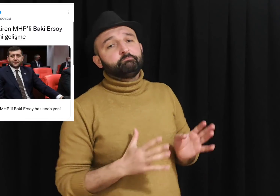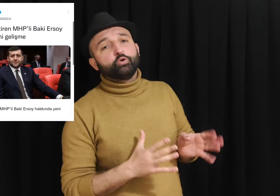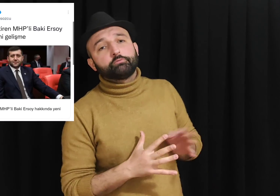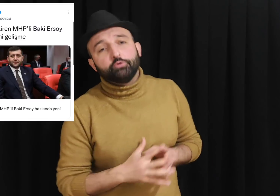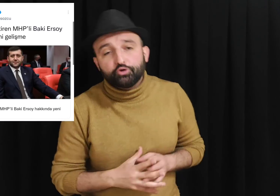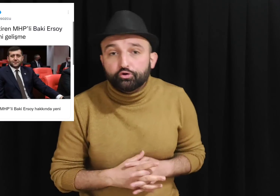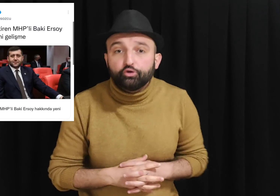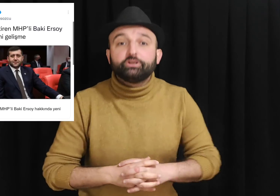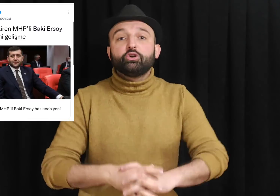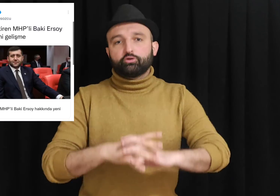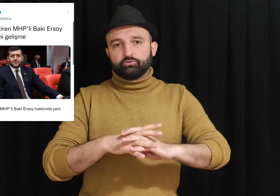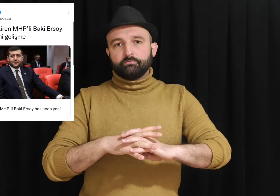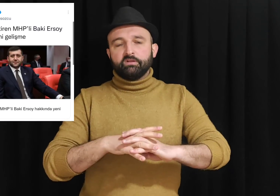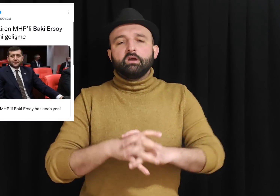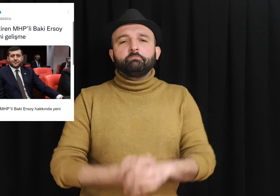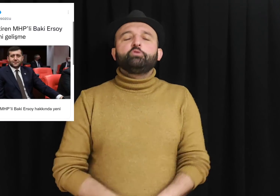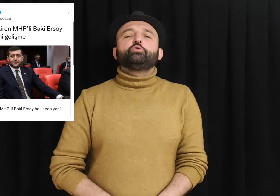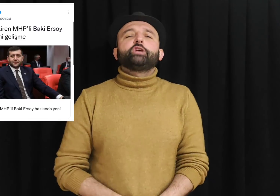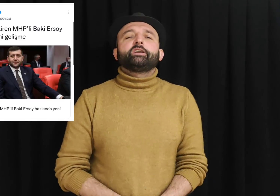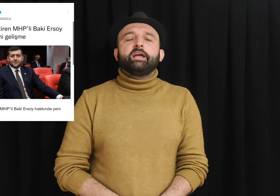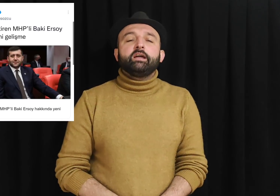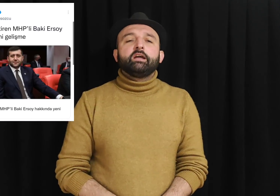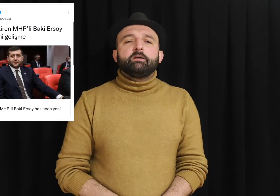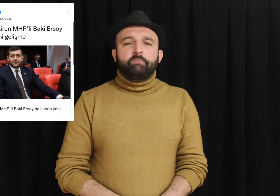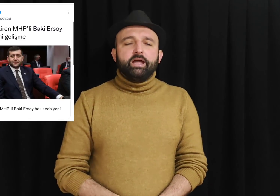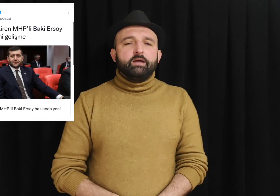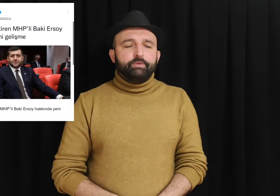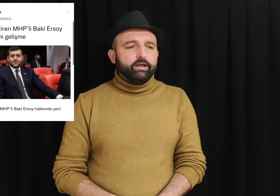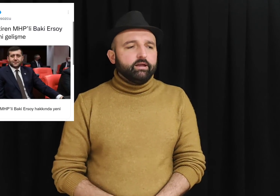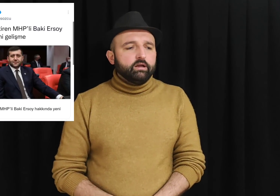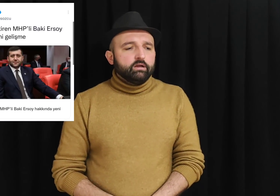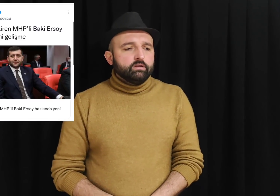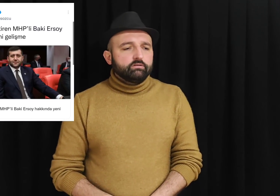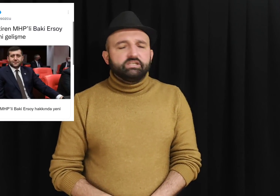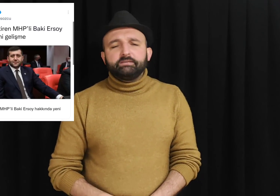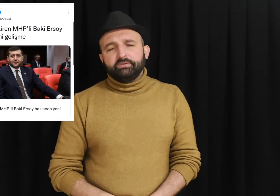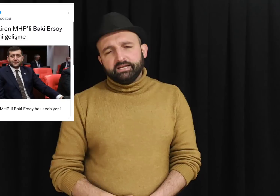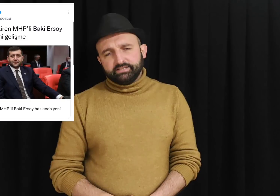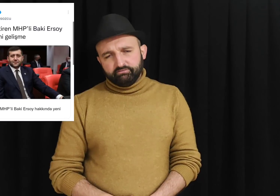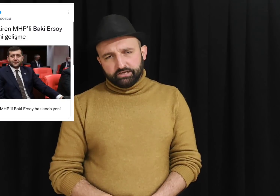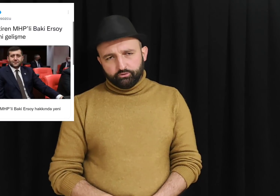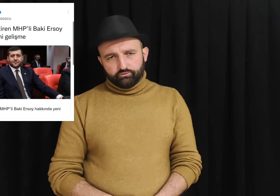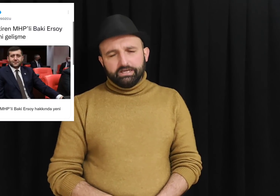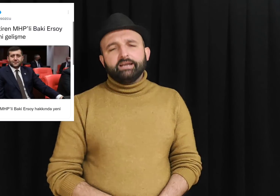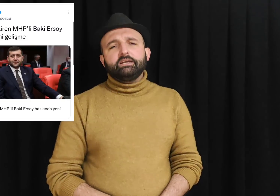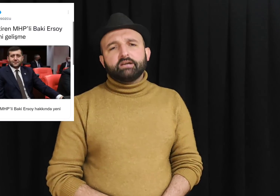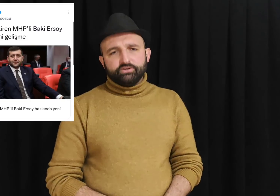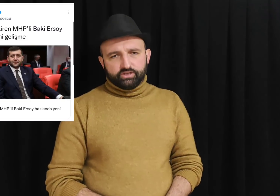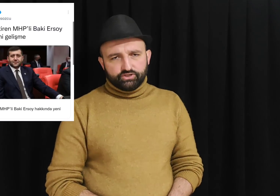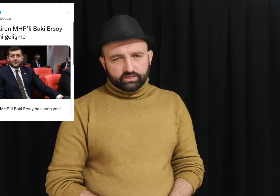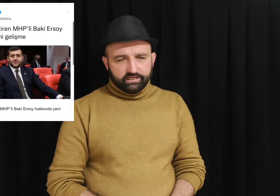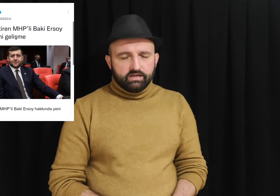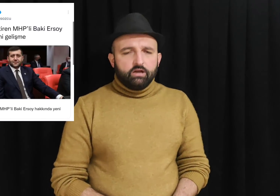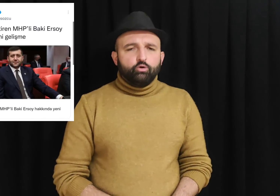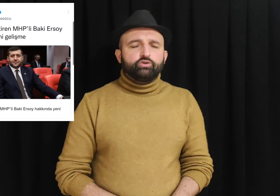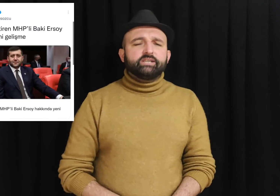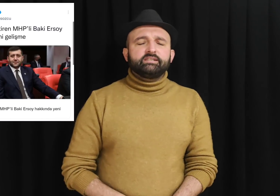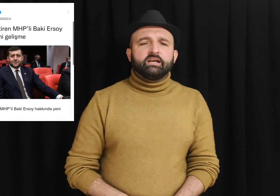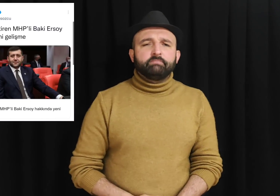bükmüştür diyor. Bunun üzerine MHP disipline sevk ediyor. Yani ihraç edecekler. Koca Sinan